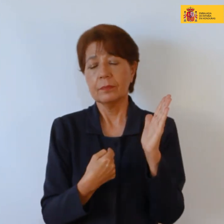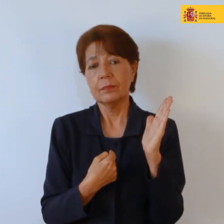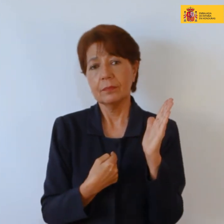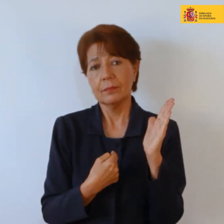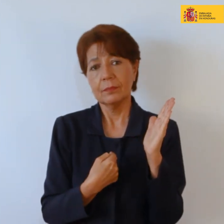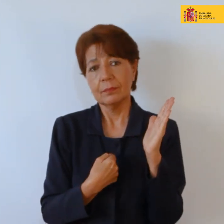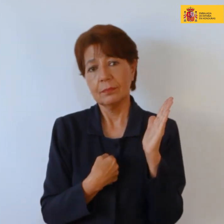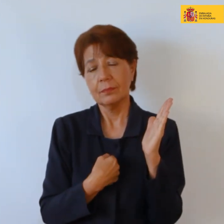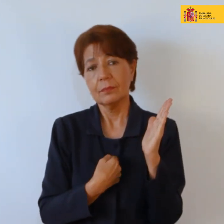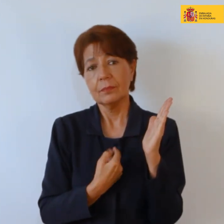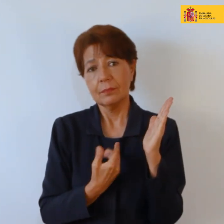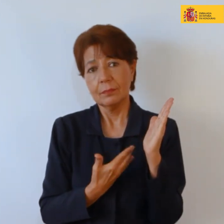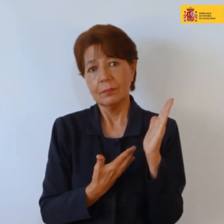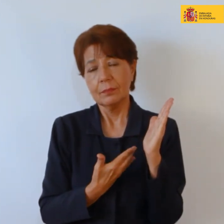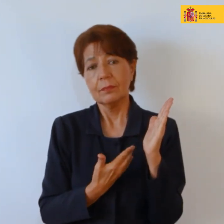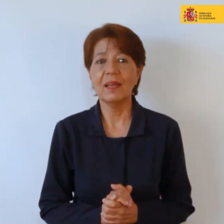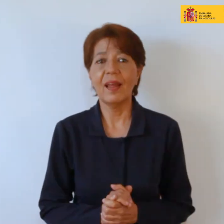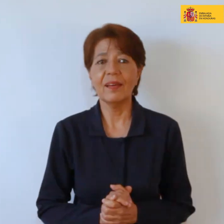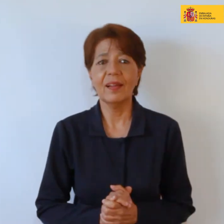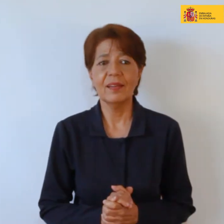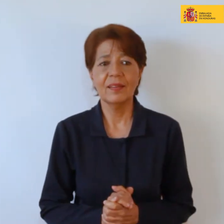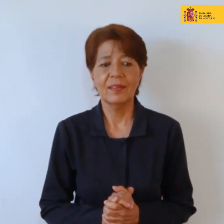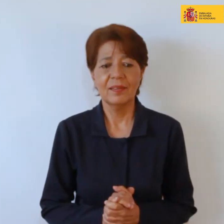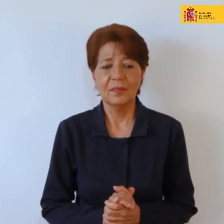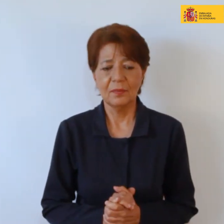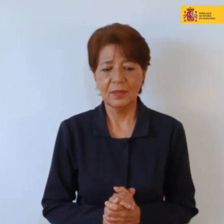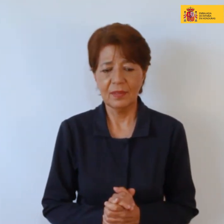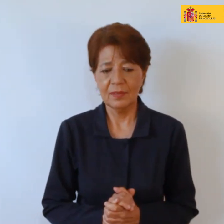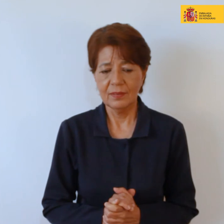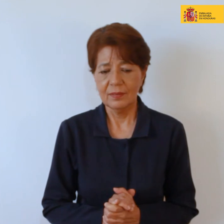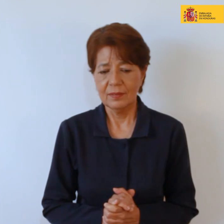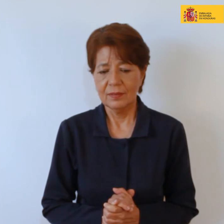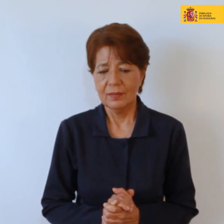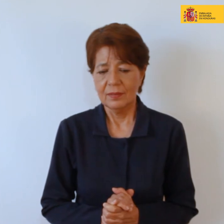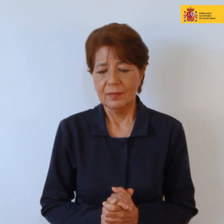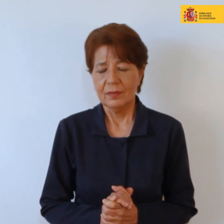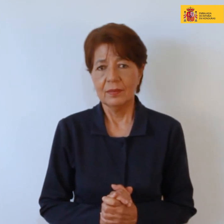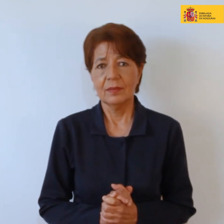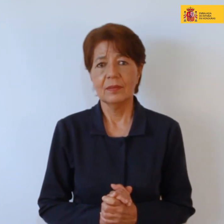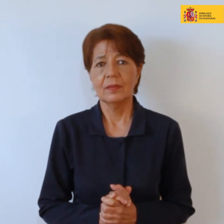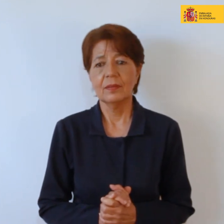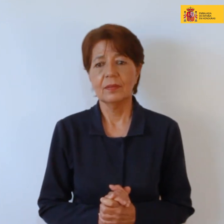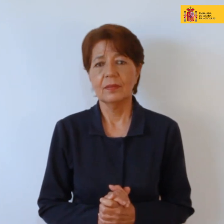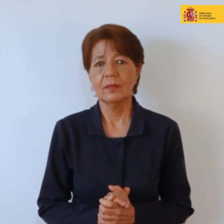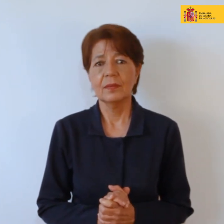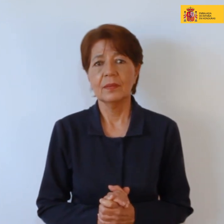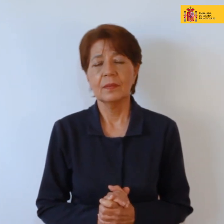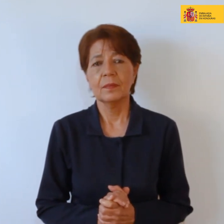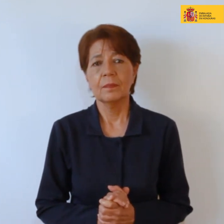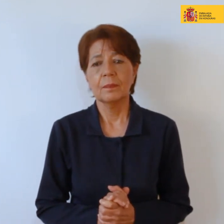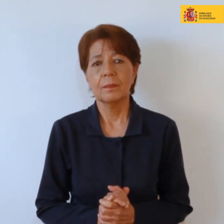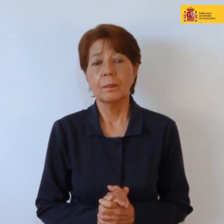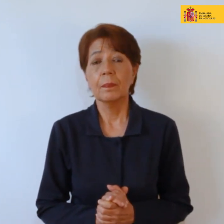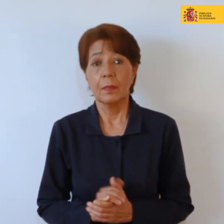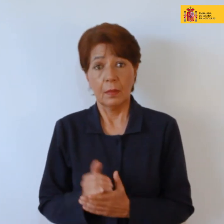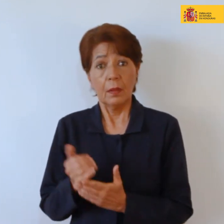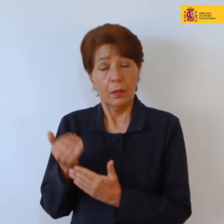he montado como como un mural, ¿no? otro de los personajes es